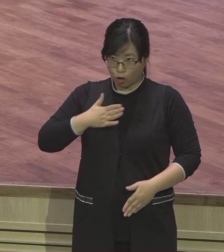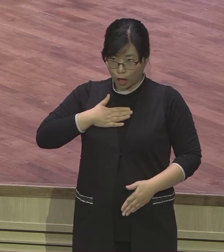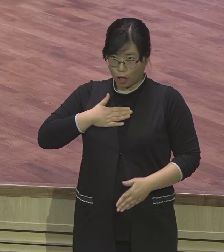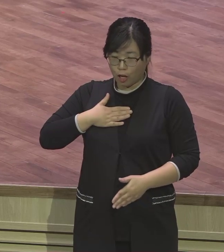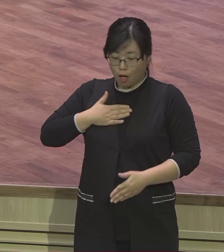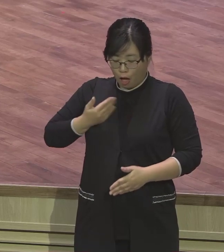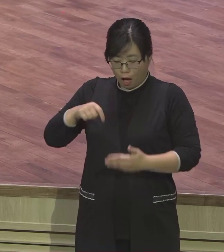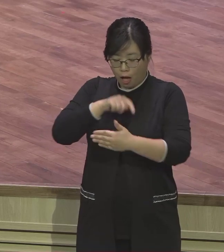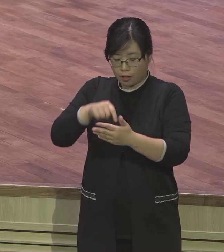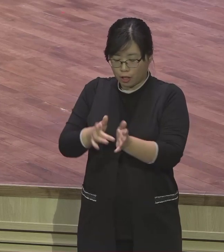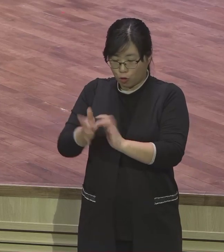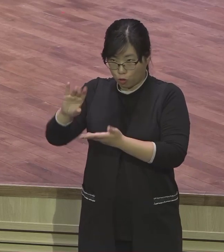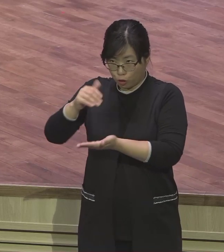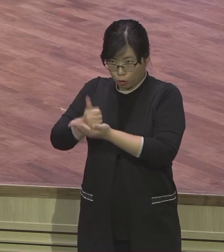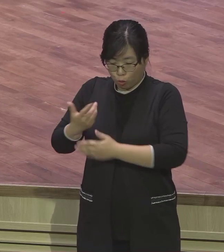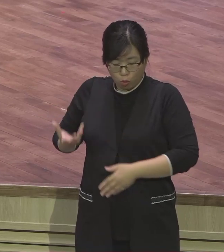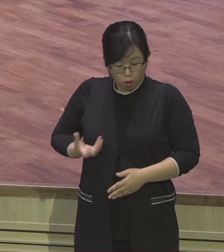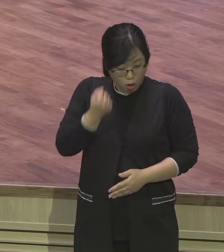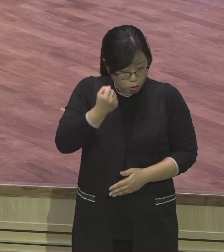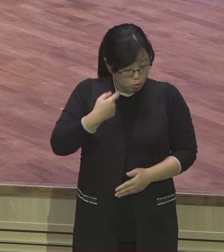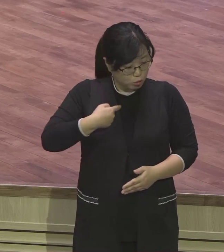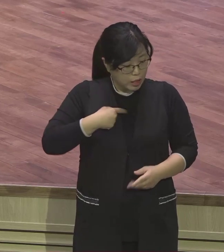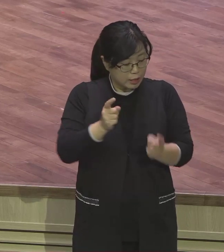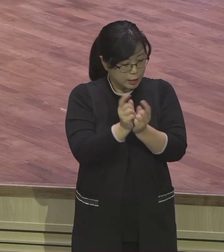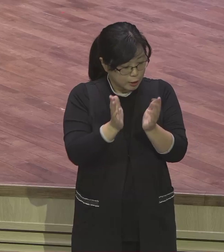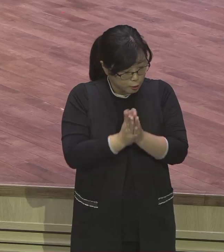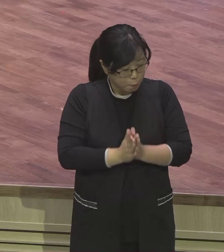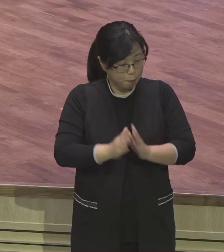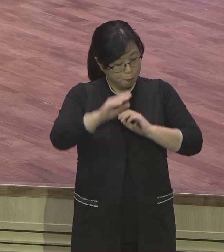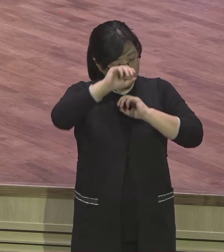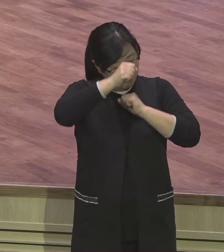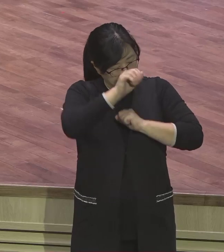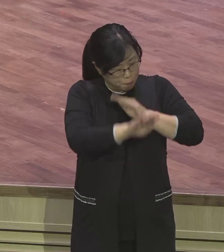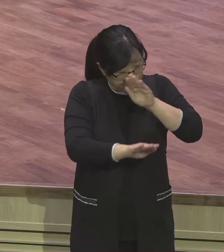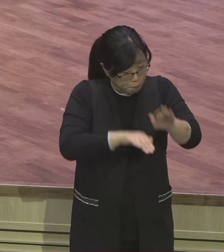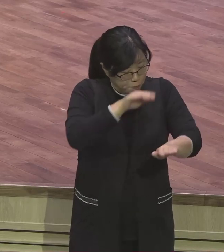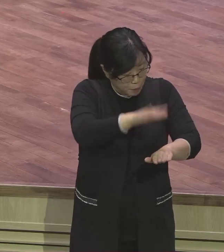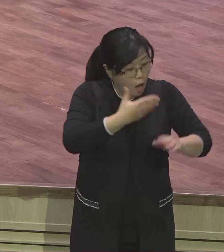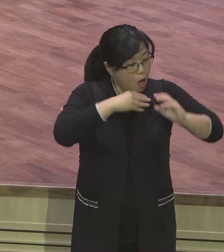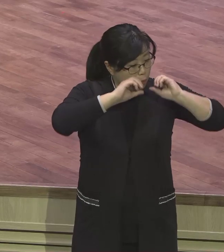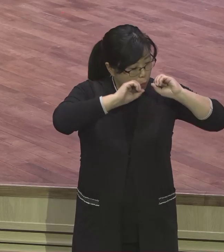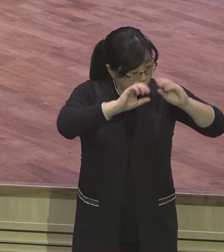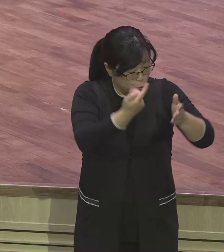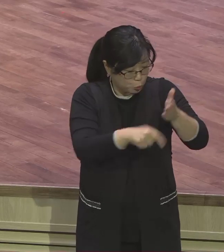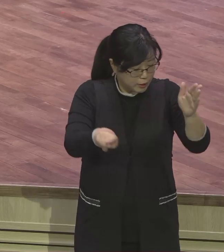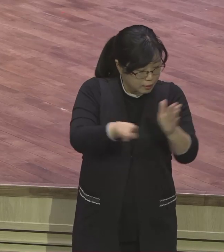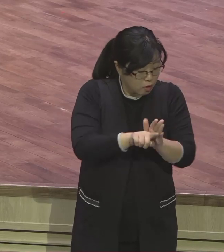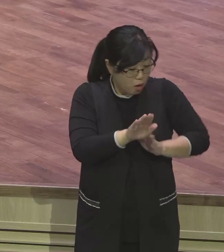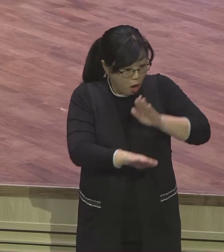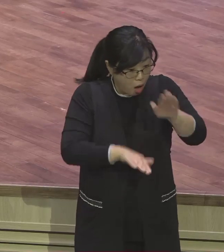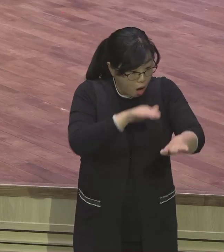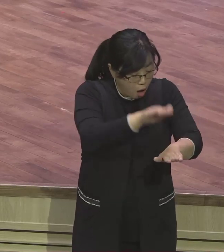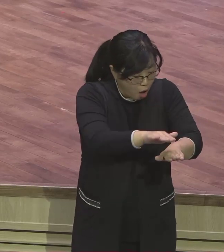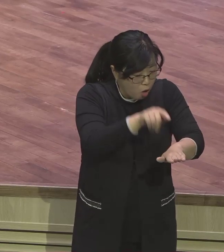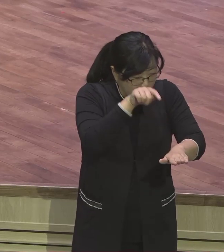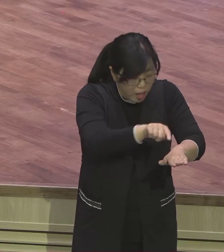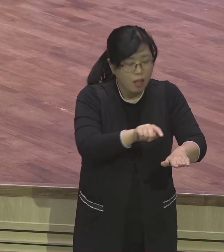성경의 영적 흐름 속에 있는 삶이 되기 바랍니다. 나는 하나님의 언약 여정 속에 내가